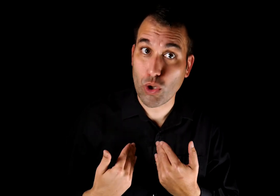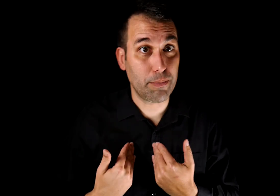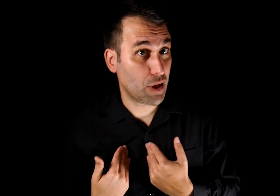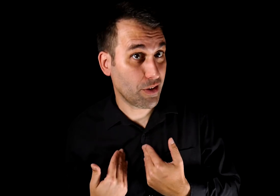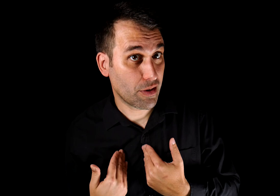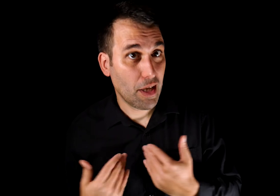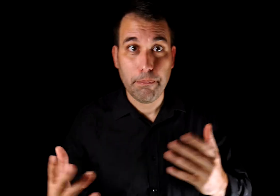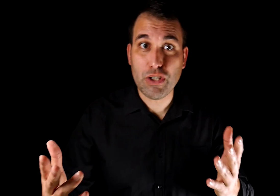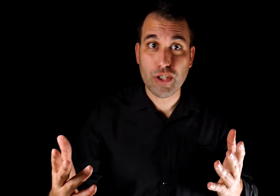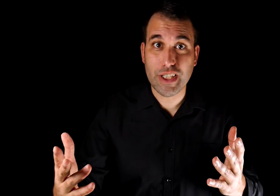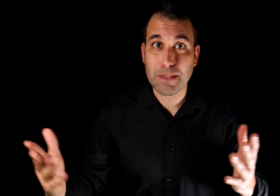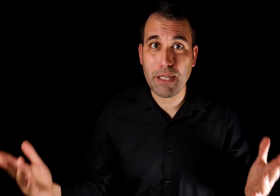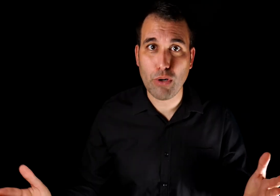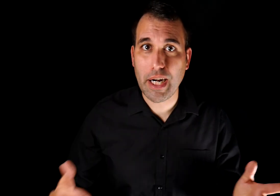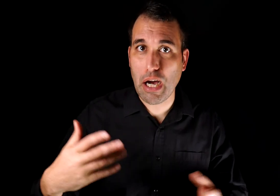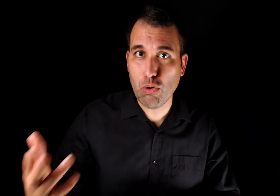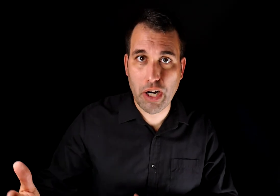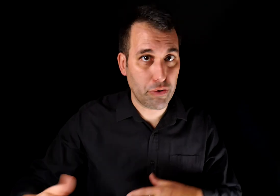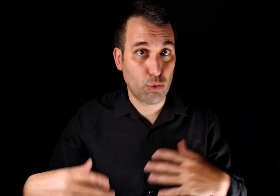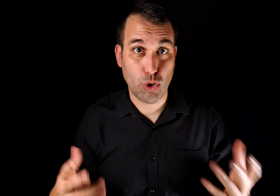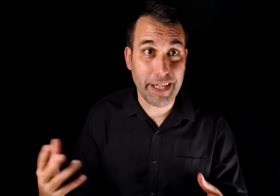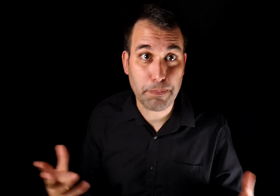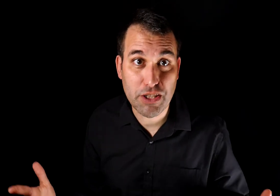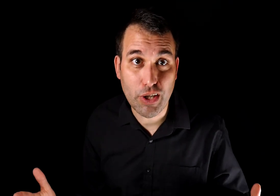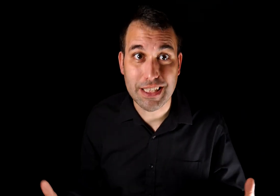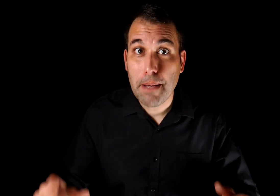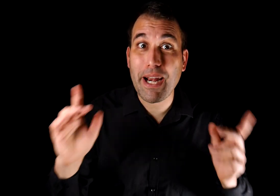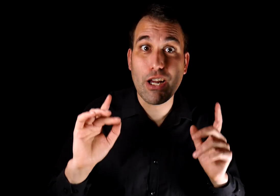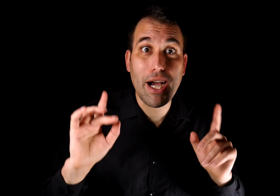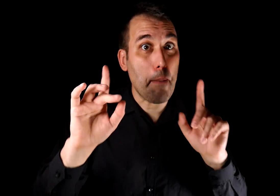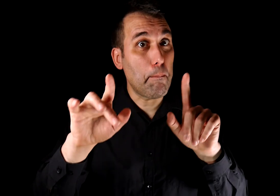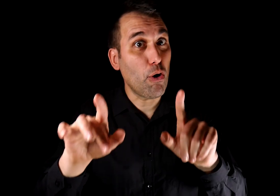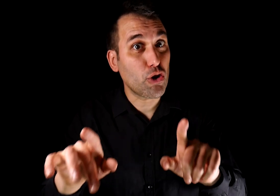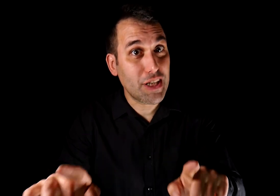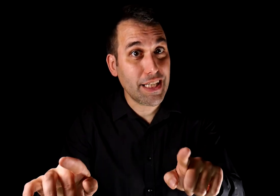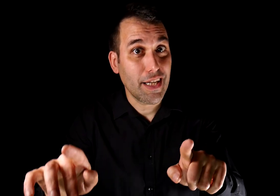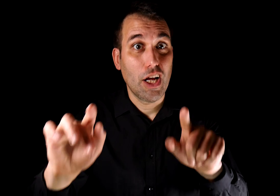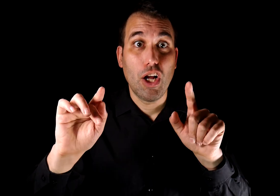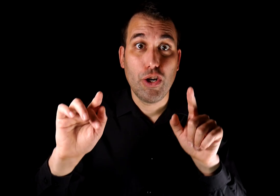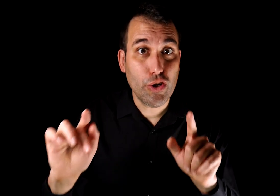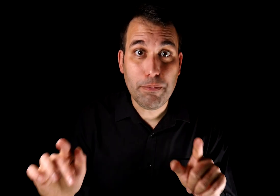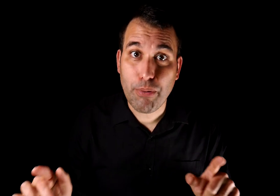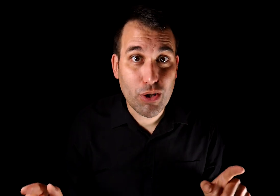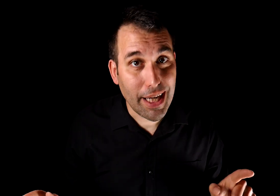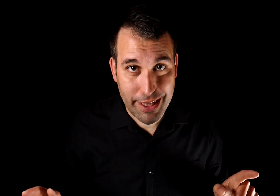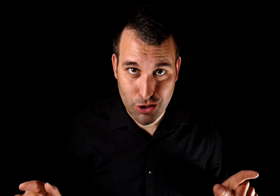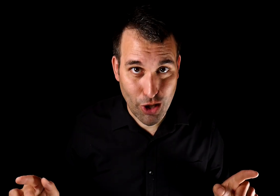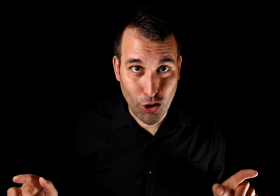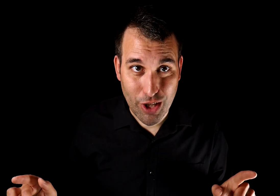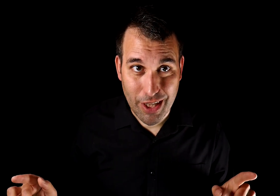reputación. Pero si consigues manipular a una o incluso a varias personas para que lo hagan por ti, no importa el riesgo que corran,